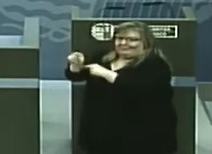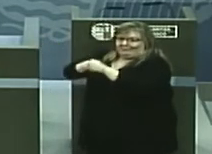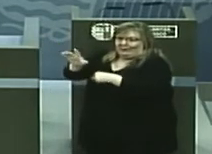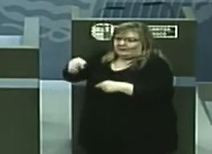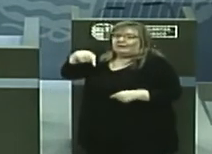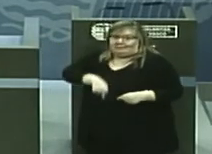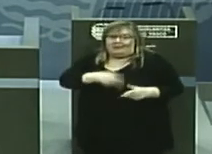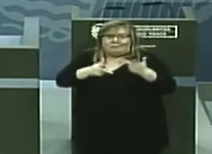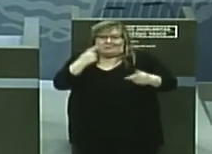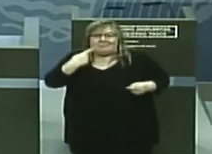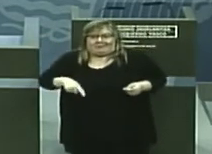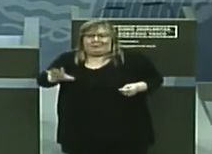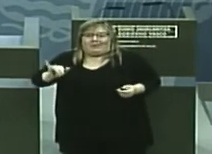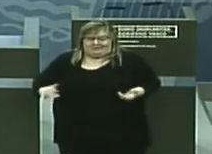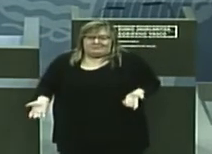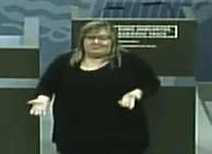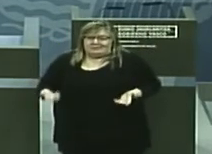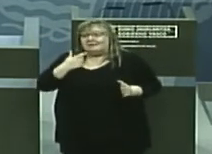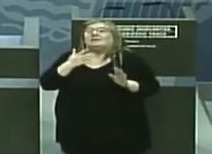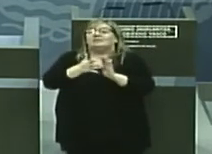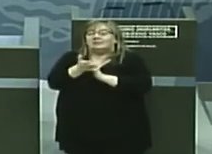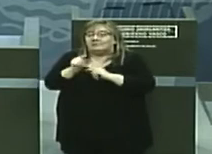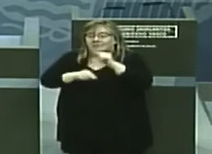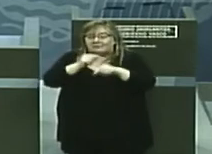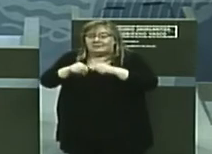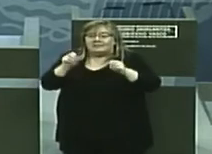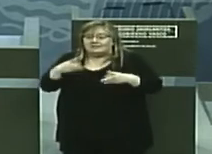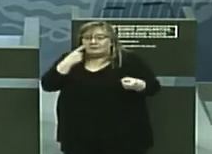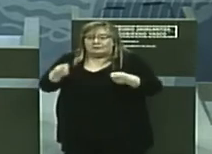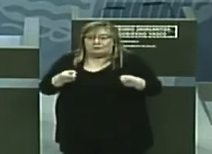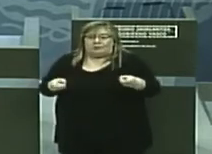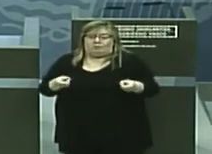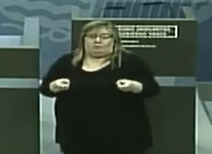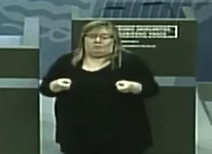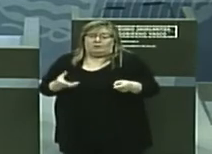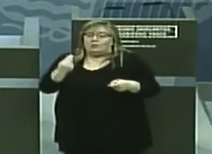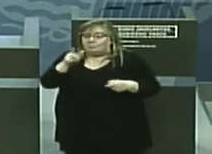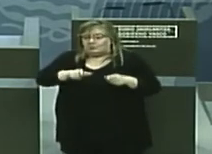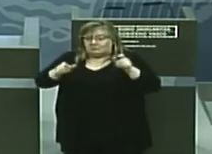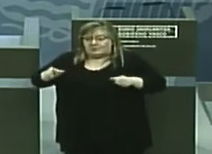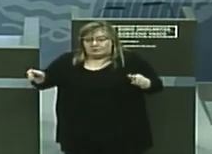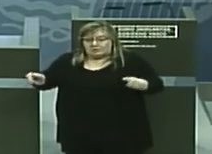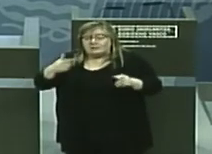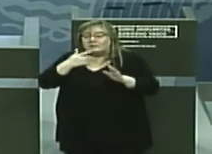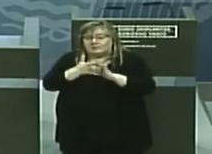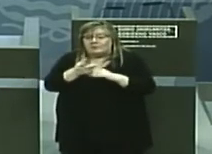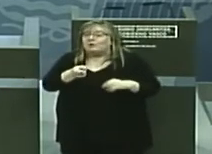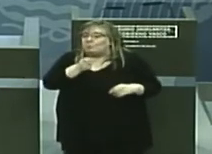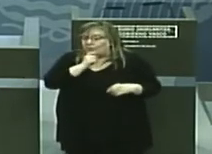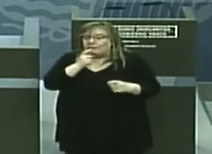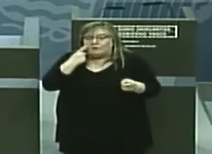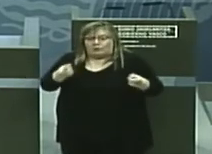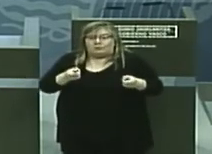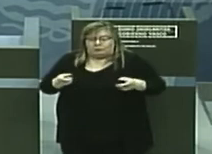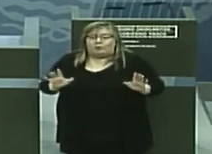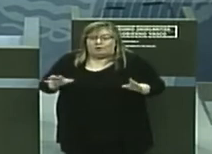en Euskadi. Las consecuencias de una transmisión no controlada entre muchas personas hacen muy difícil el control de un